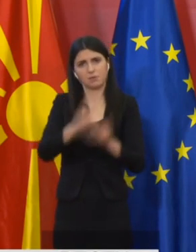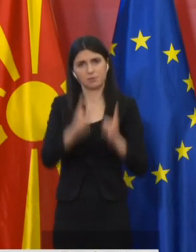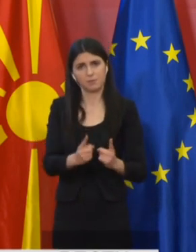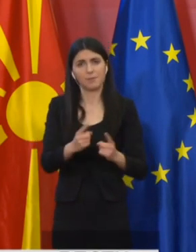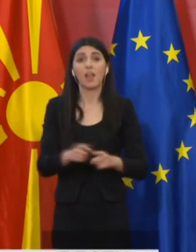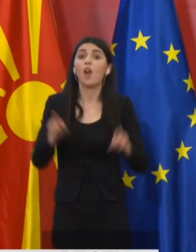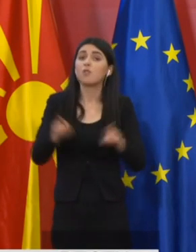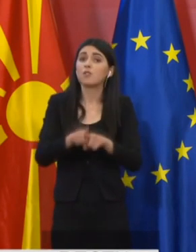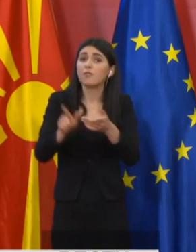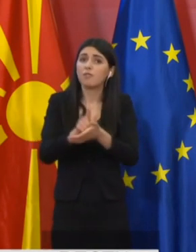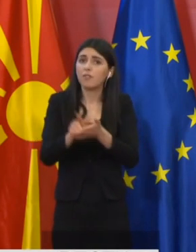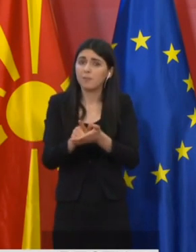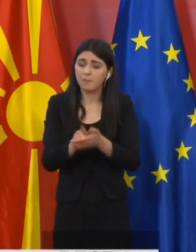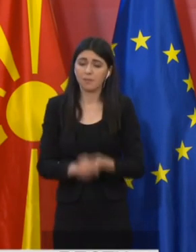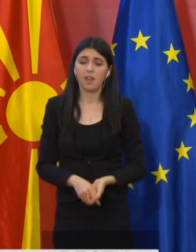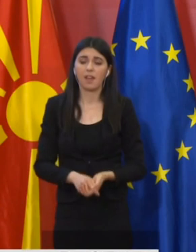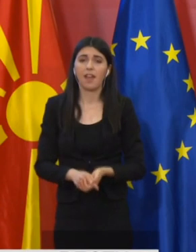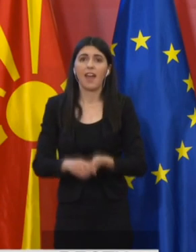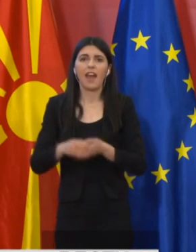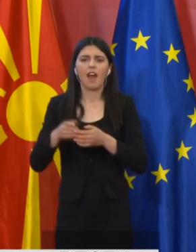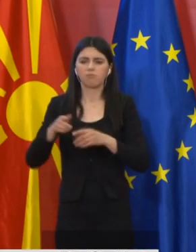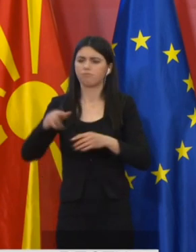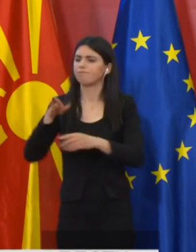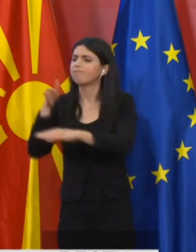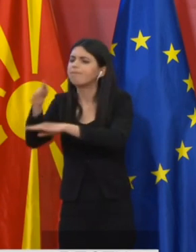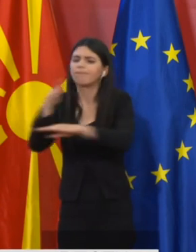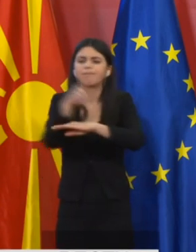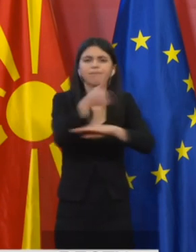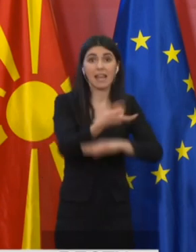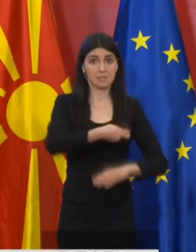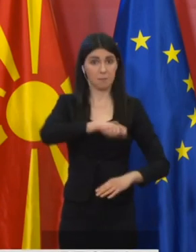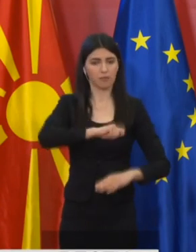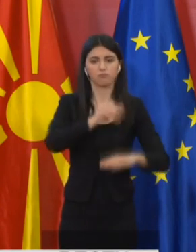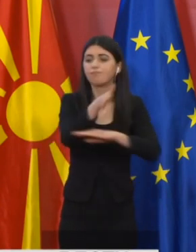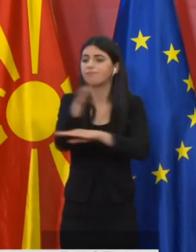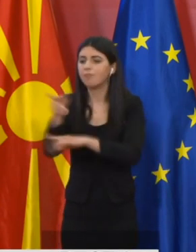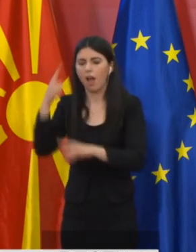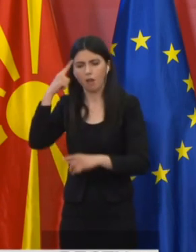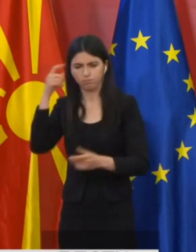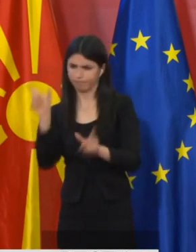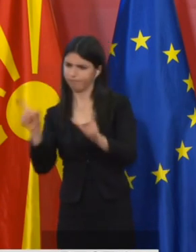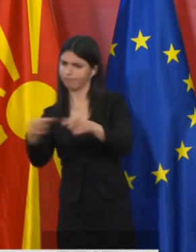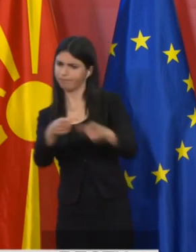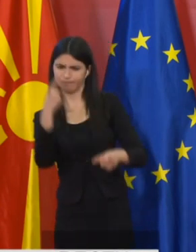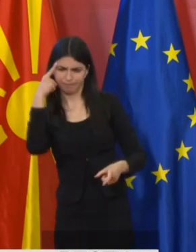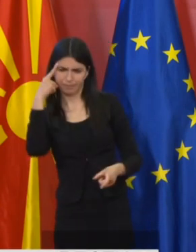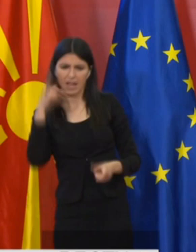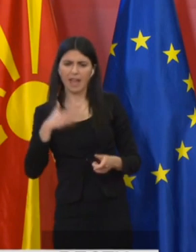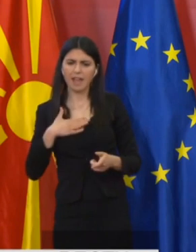Исто времено, по излегување на терен од страна на инспекторите, е констатирано и дека има голем број на